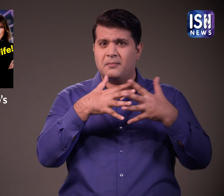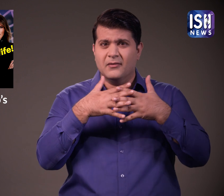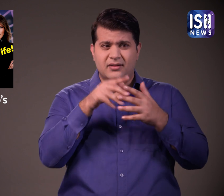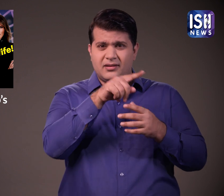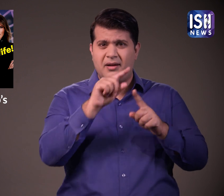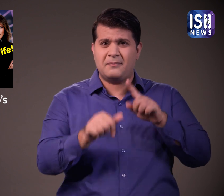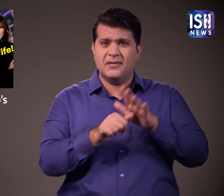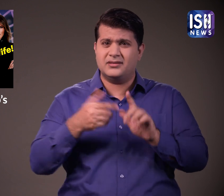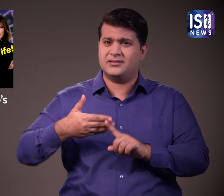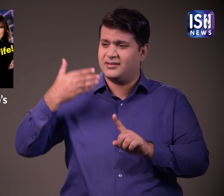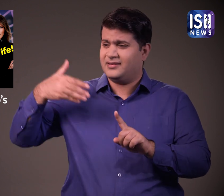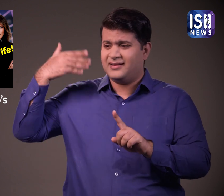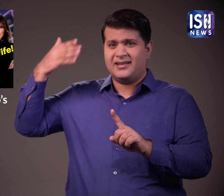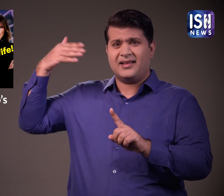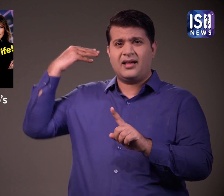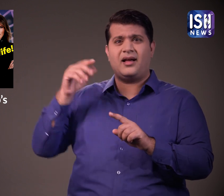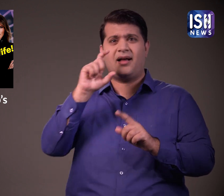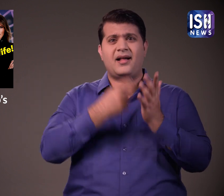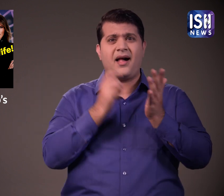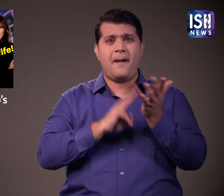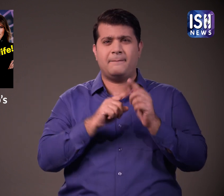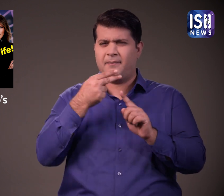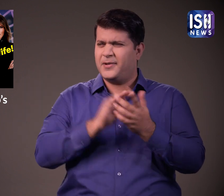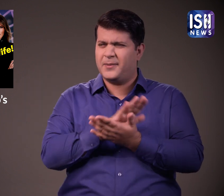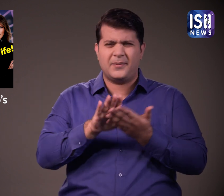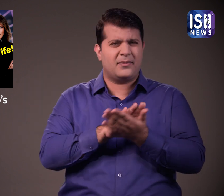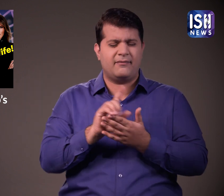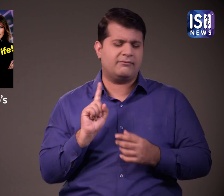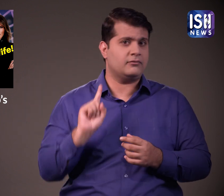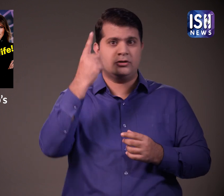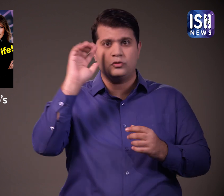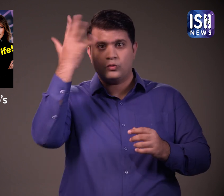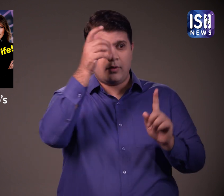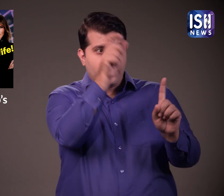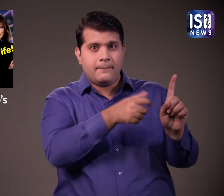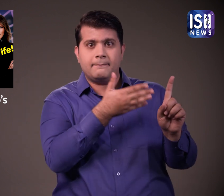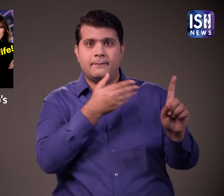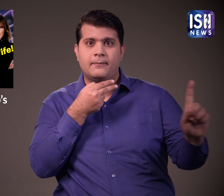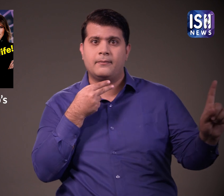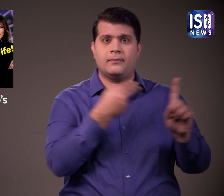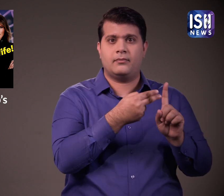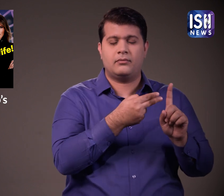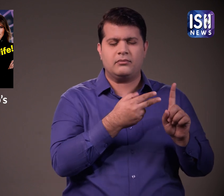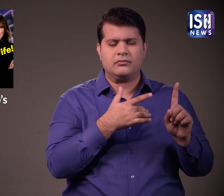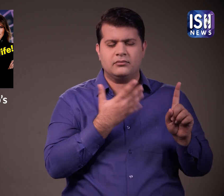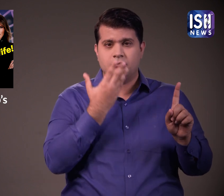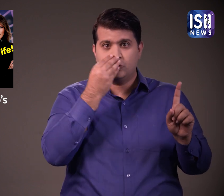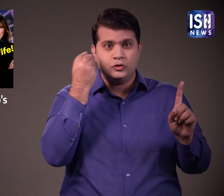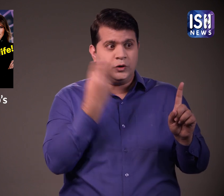डुनल्ड ट्रम्प आपरादिक आरोपों का सामना करने वाले पहले अमेरिकी राष्ट्रपती होंगे कितनी शर्म की बात